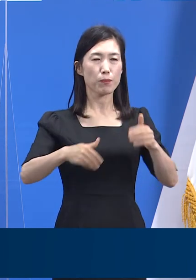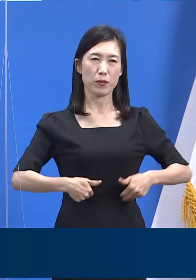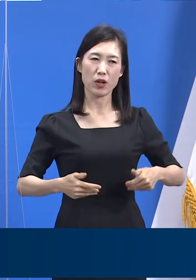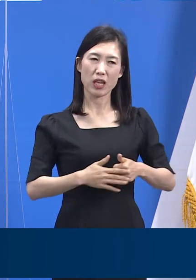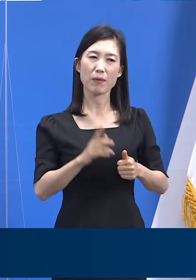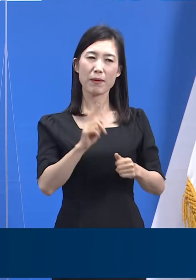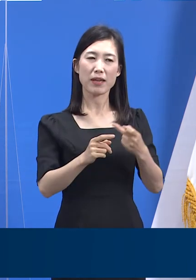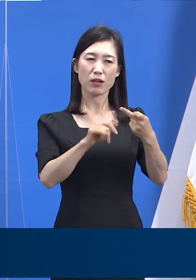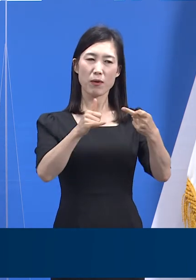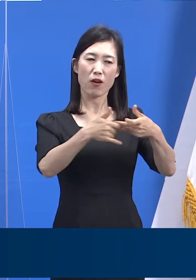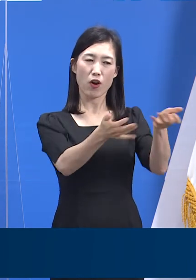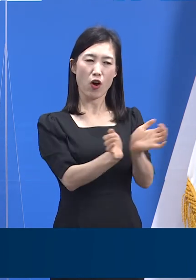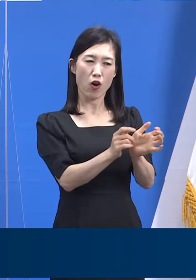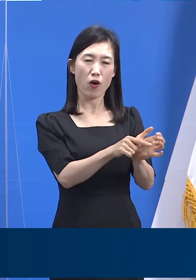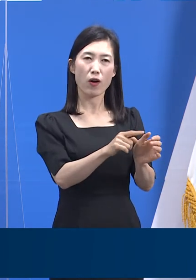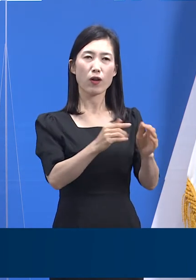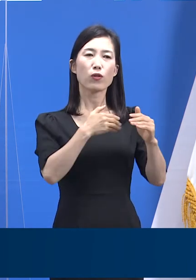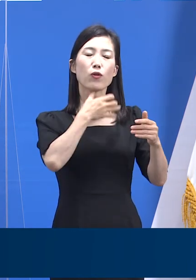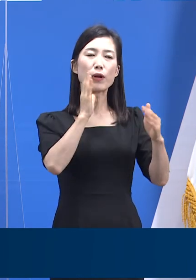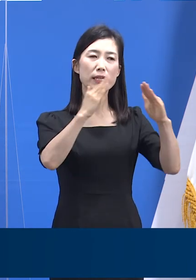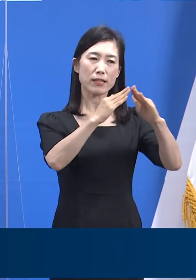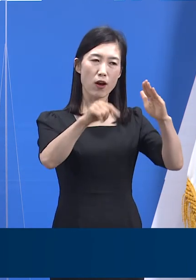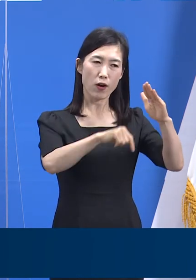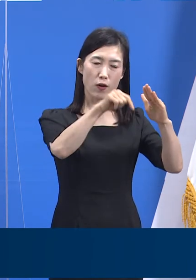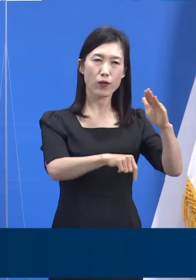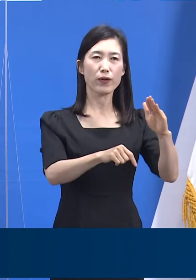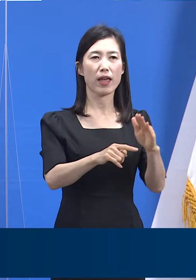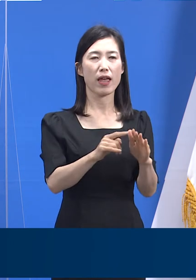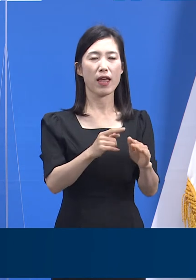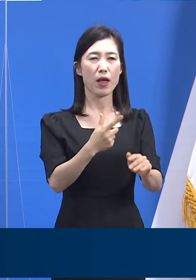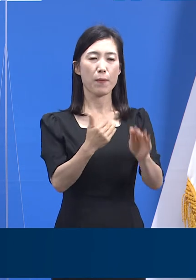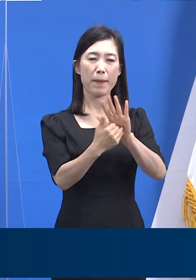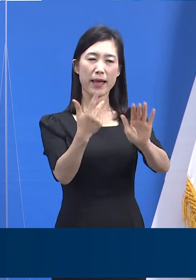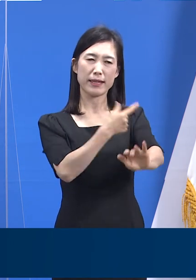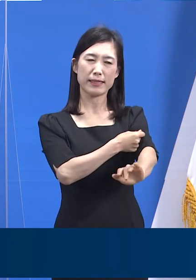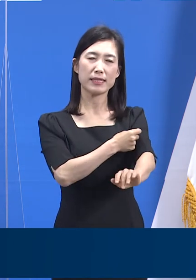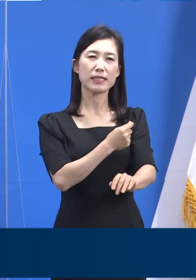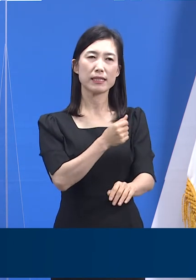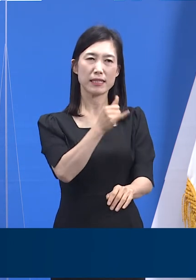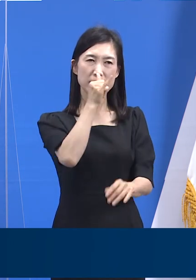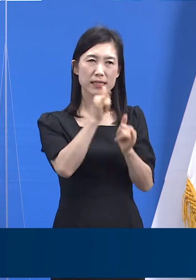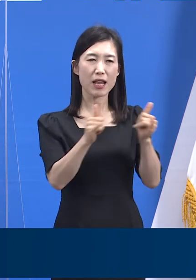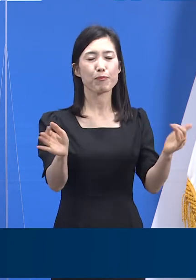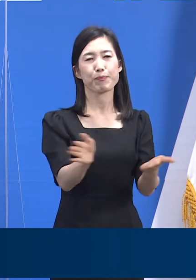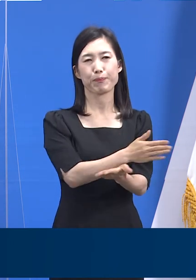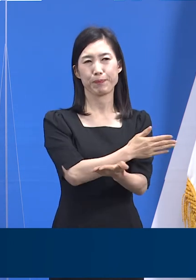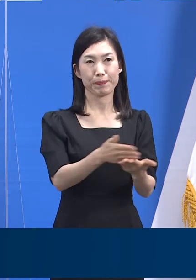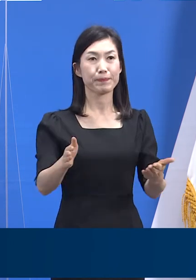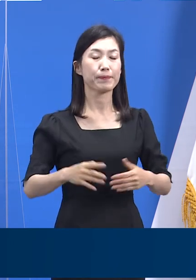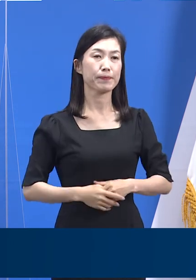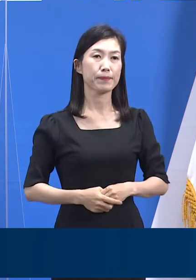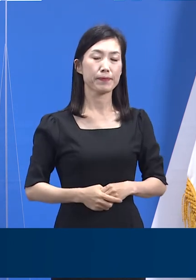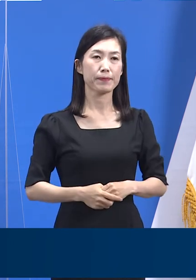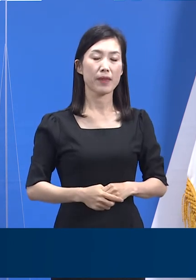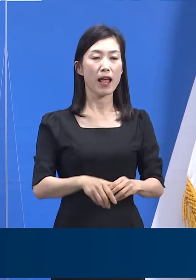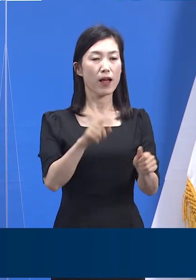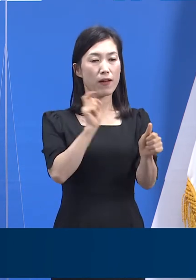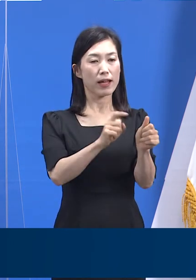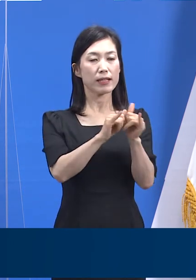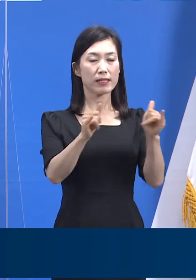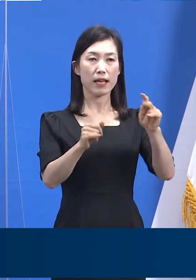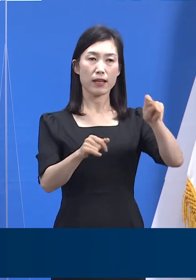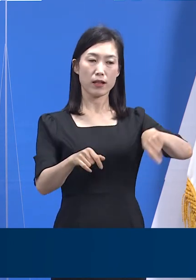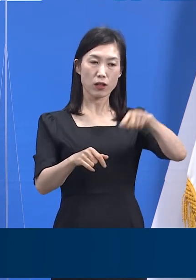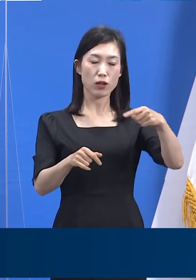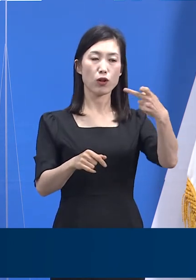클러스터에서 면역력이 형성된 감염자는 없었다고 볼 수 있겠습니다. 확진자 12명